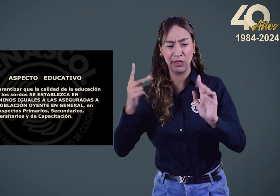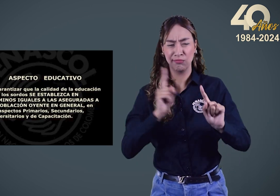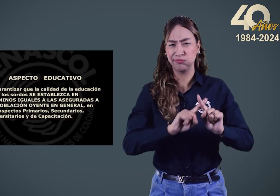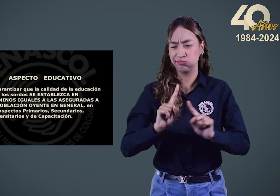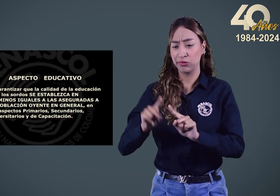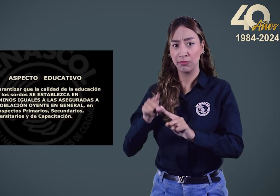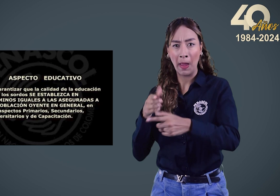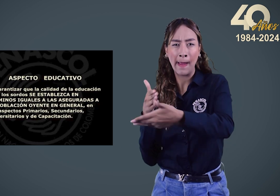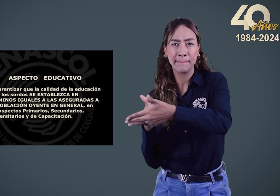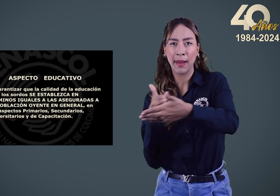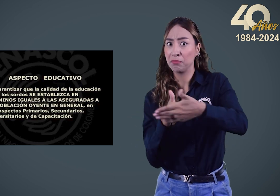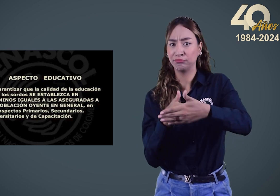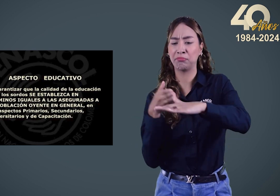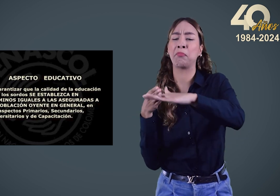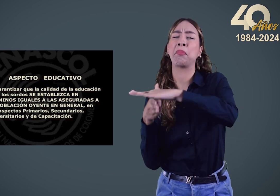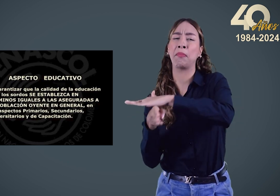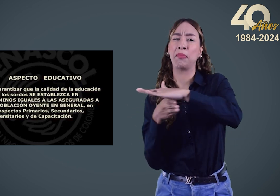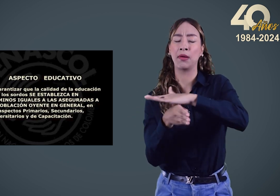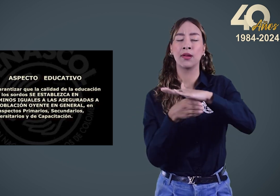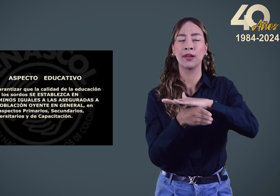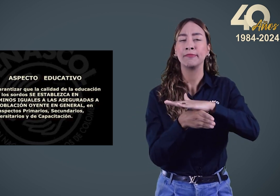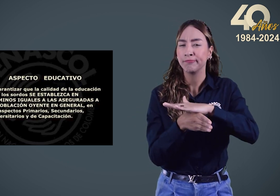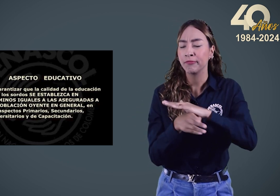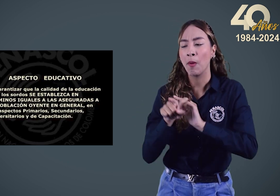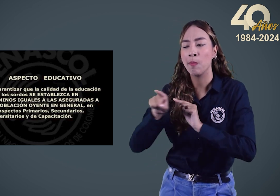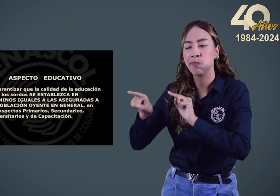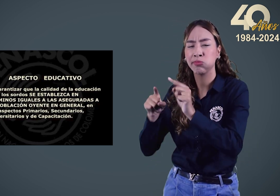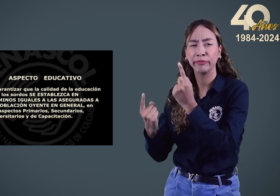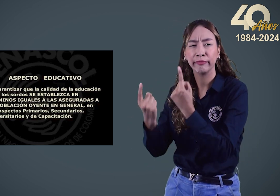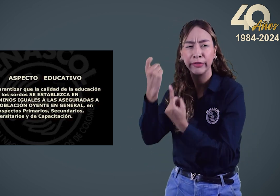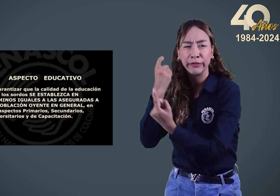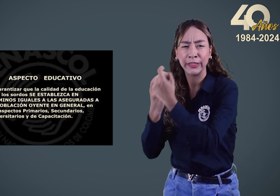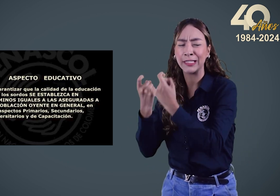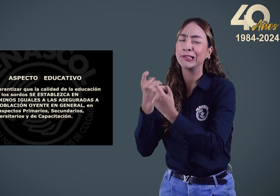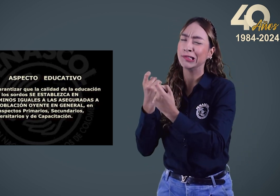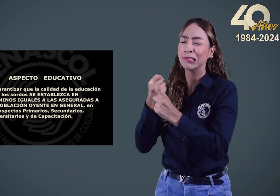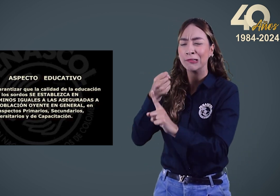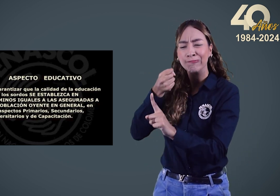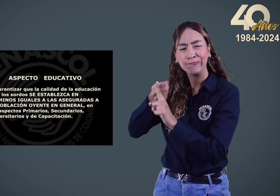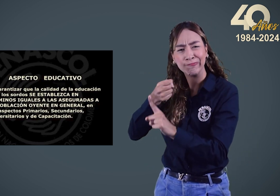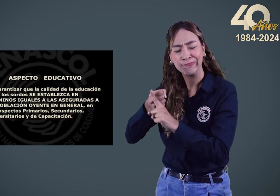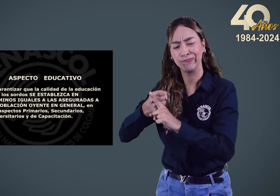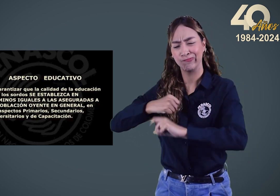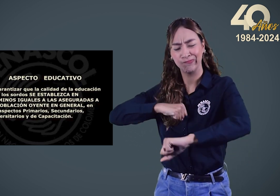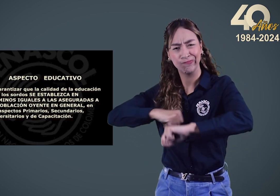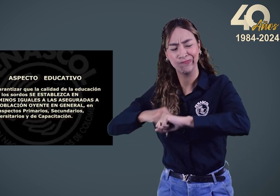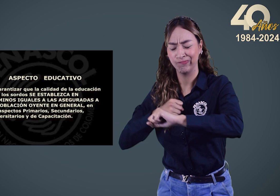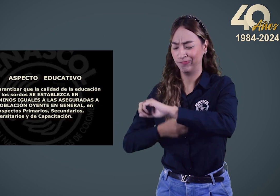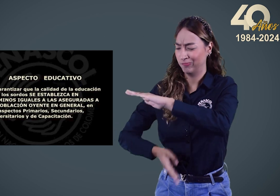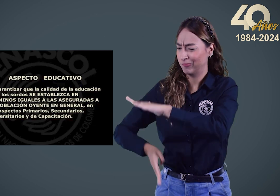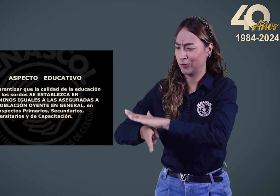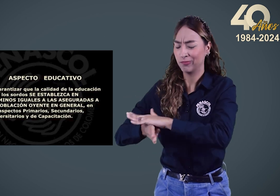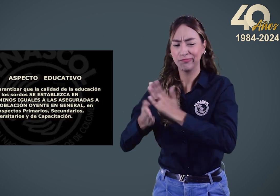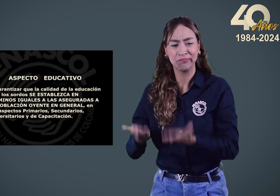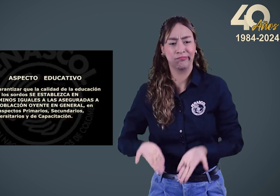universidades o tecnólogos, trata del acceso y la gestión o adecuación de necesidades